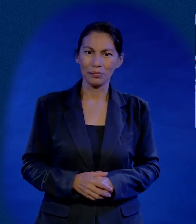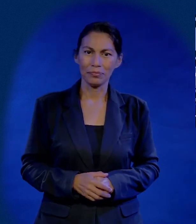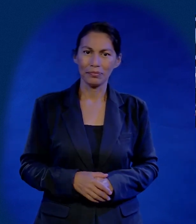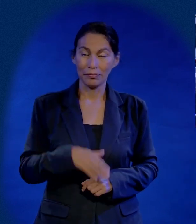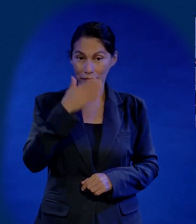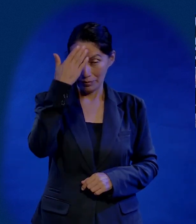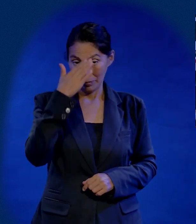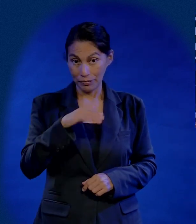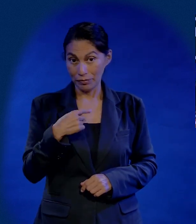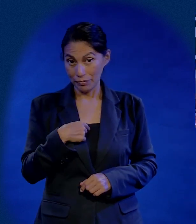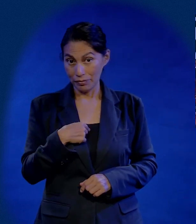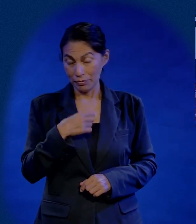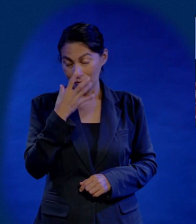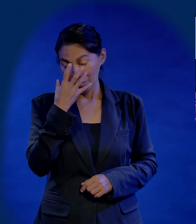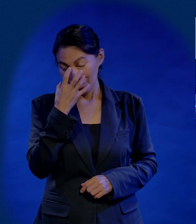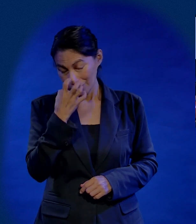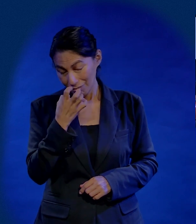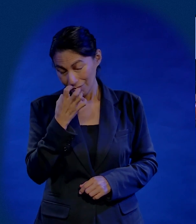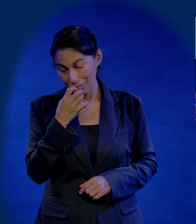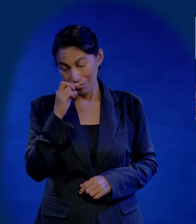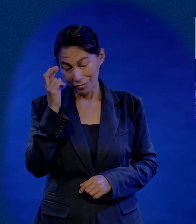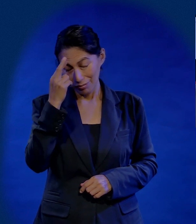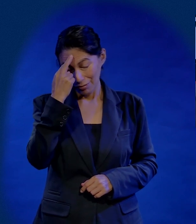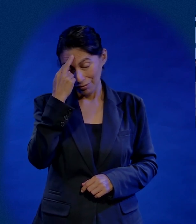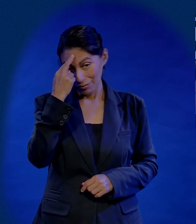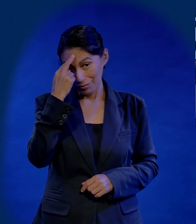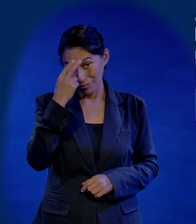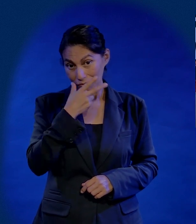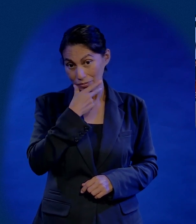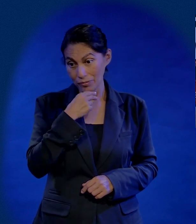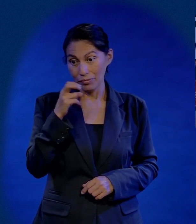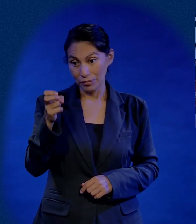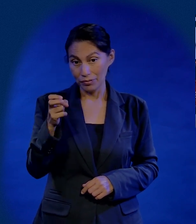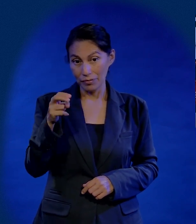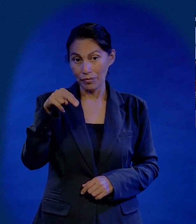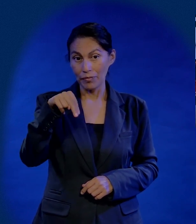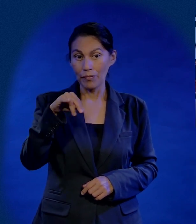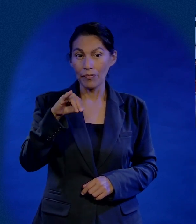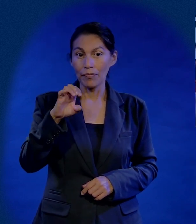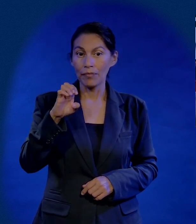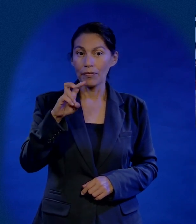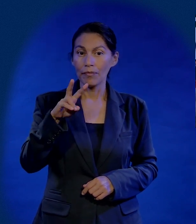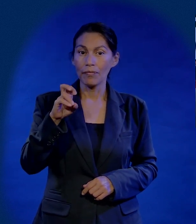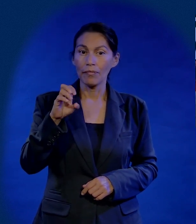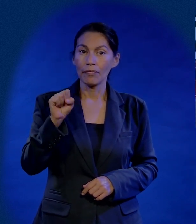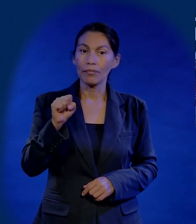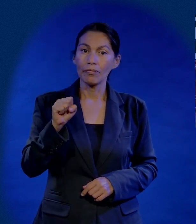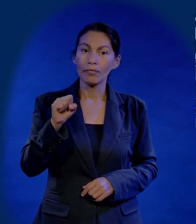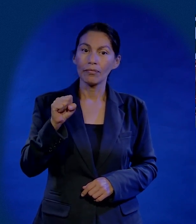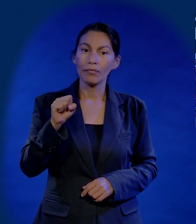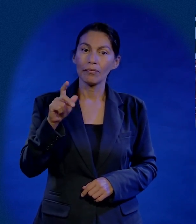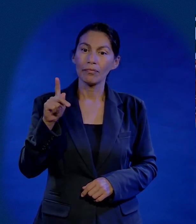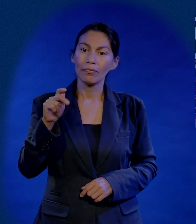Y nos enseña a ser felices. ¿Saben? Cada vez que me siento triste, yo me acuerdo de un nieve es parada.